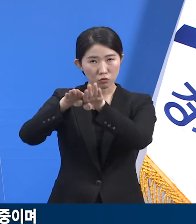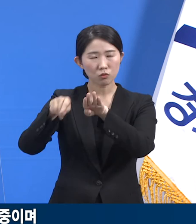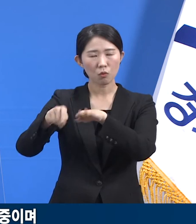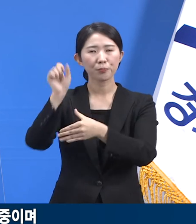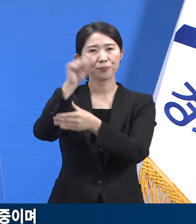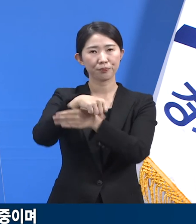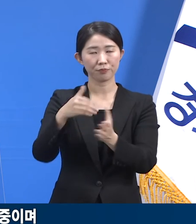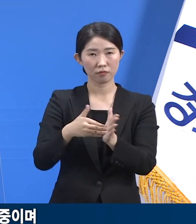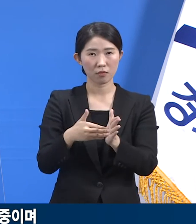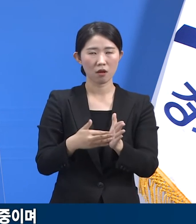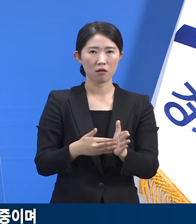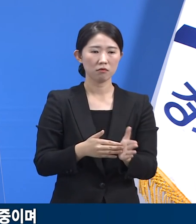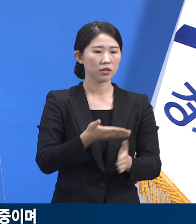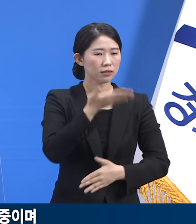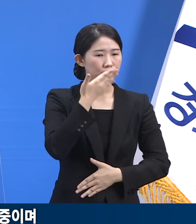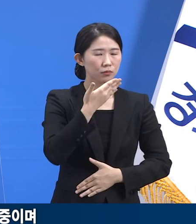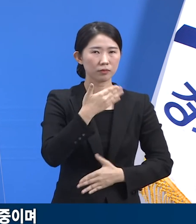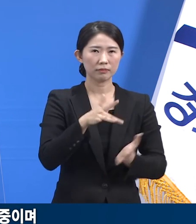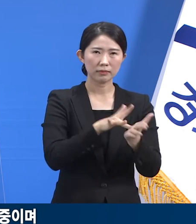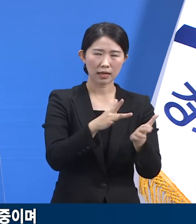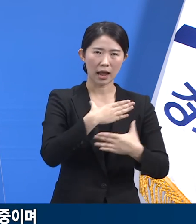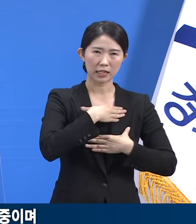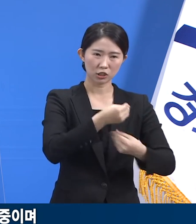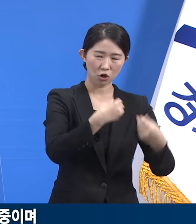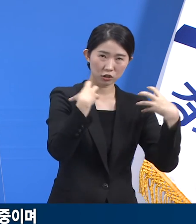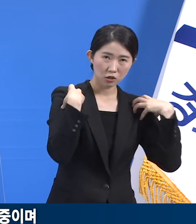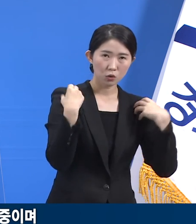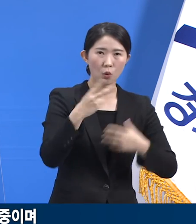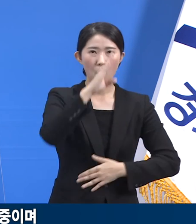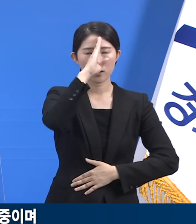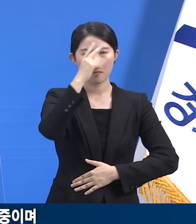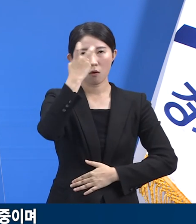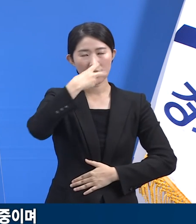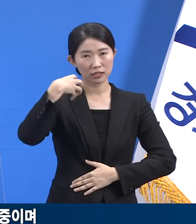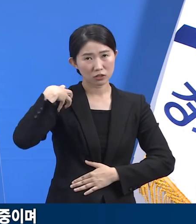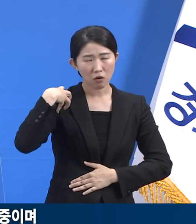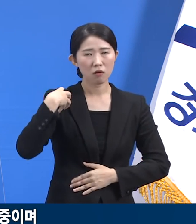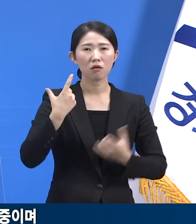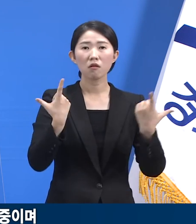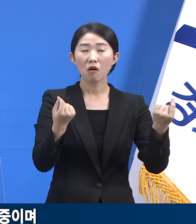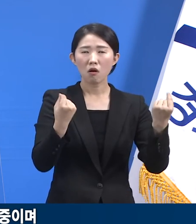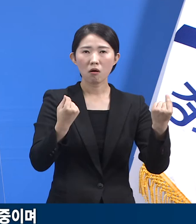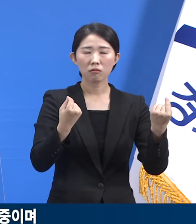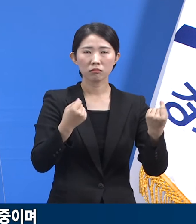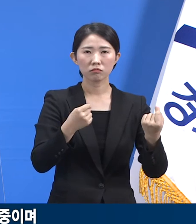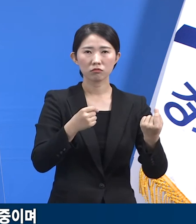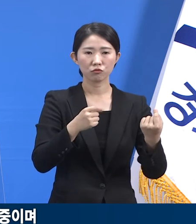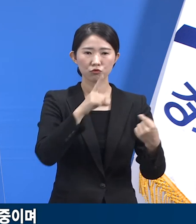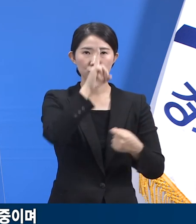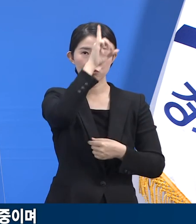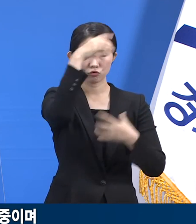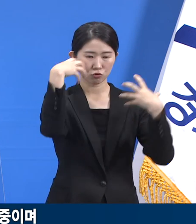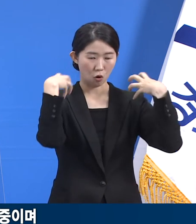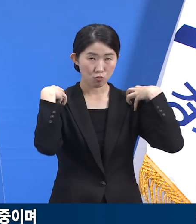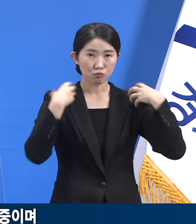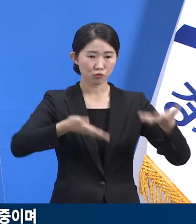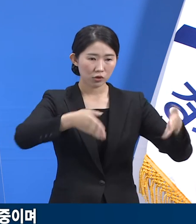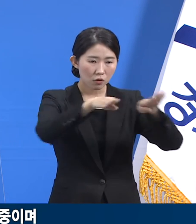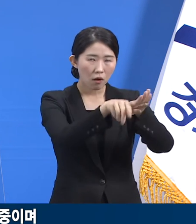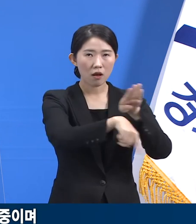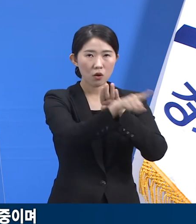식품의약품안전처, 질병관리청 등 권위있는 국가기구가, 국내 최고의 관련 전문가들과 함께